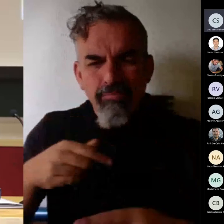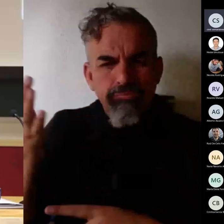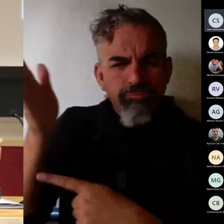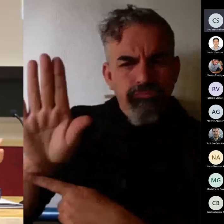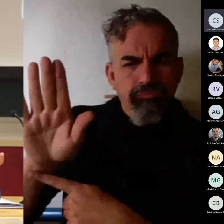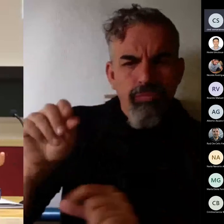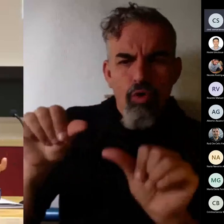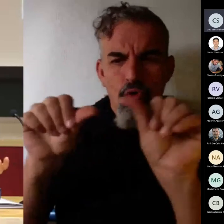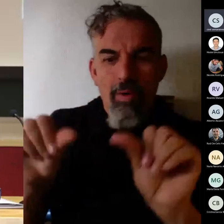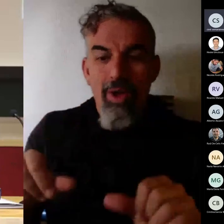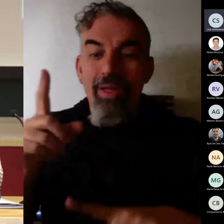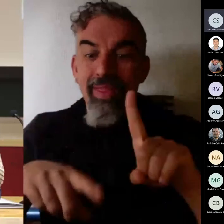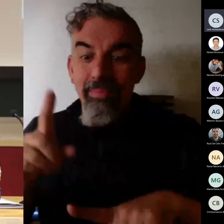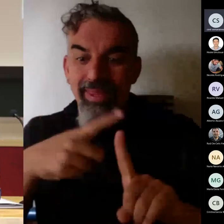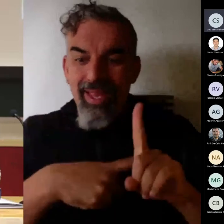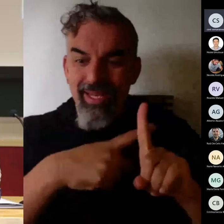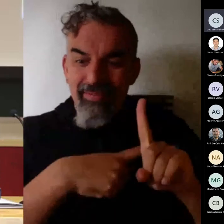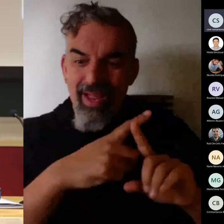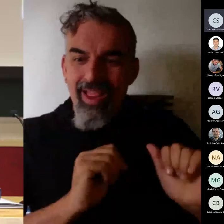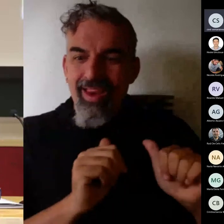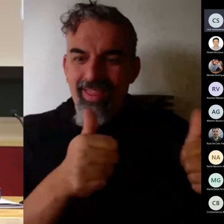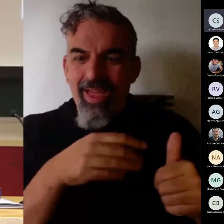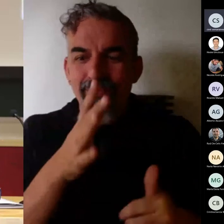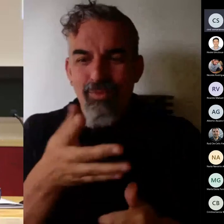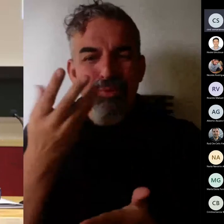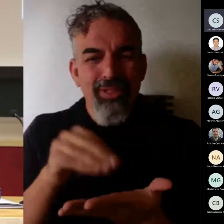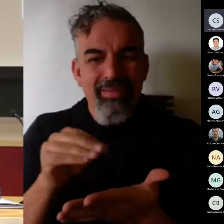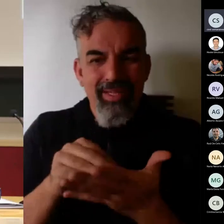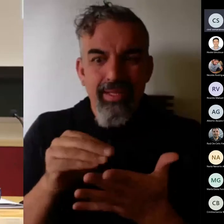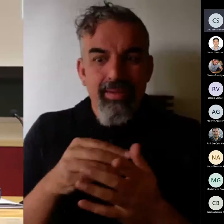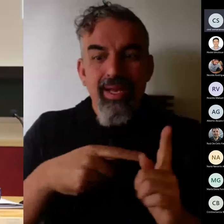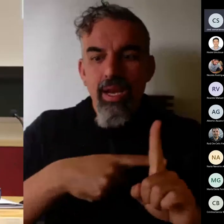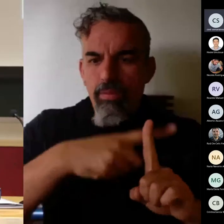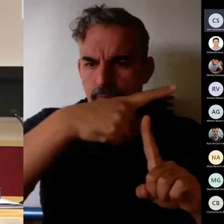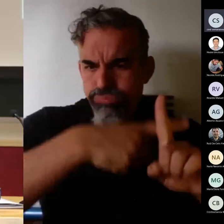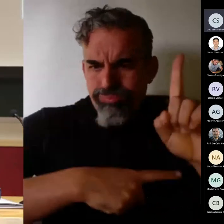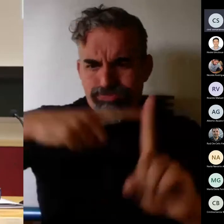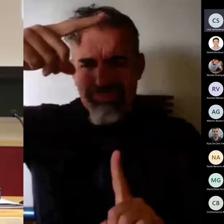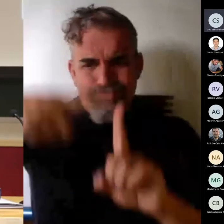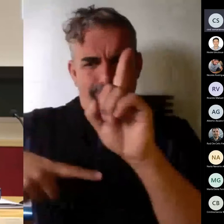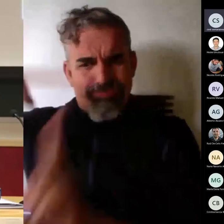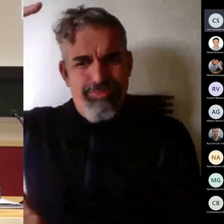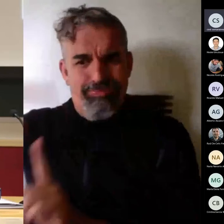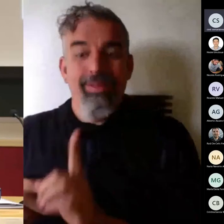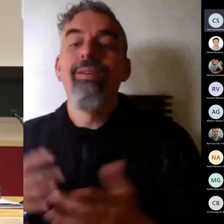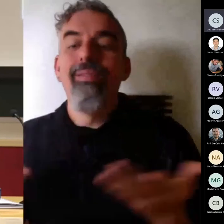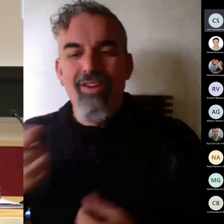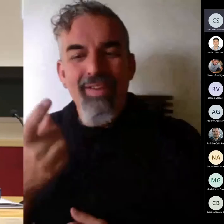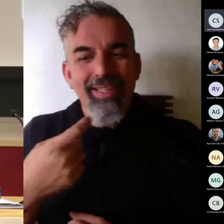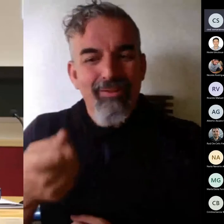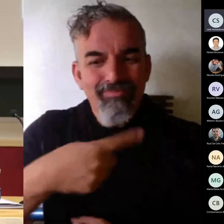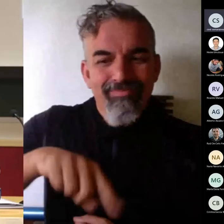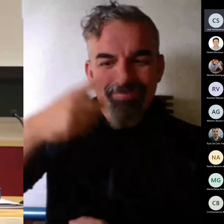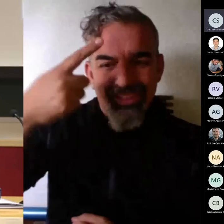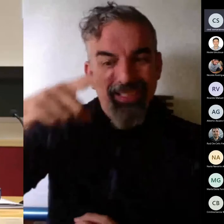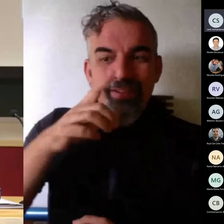ese nivel inicial que tenemos porque hay también mucha disparidad entonces tenemos que tenerlo contemplado para poderlo hacerlo bien